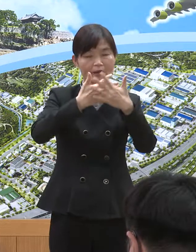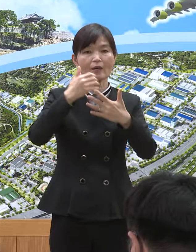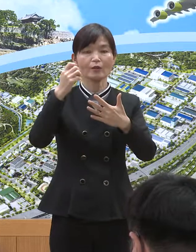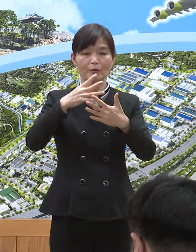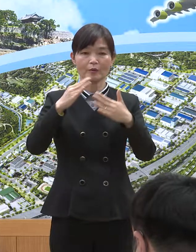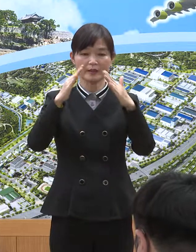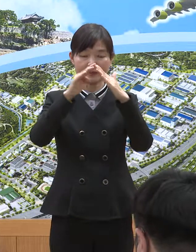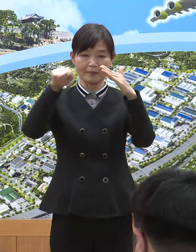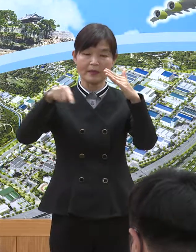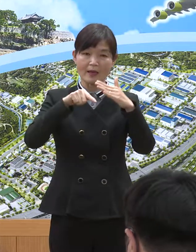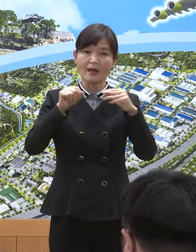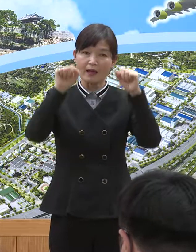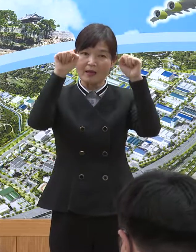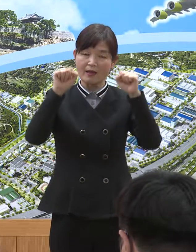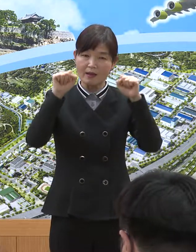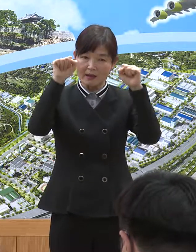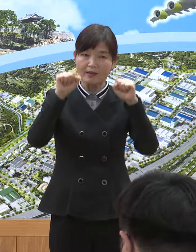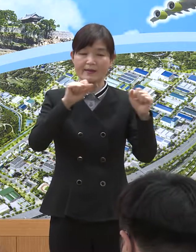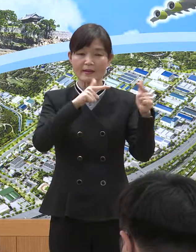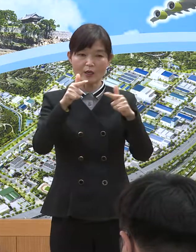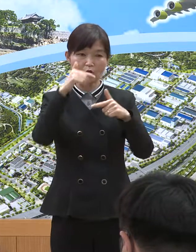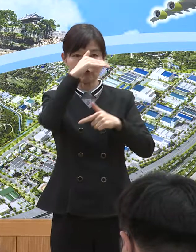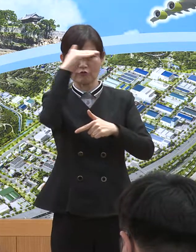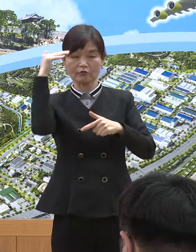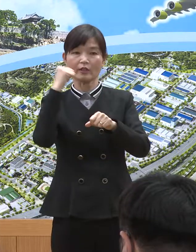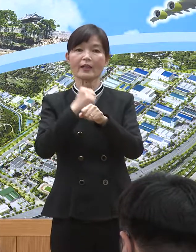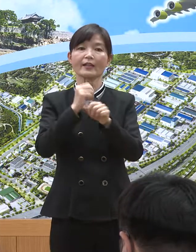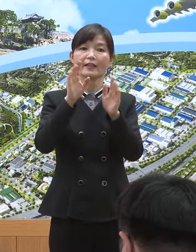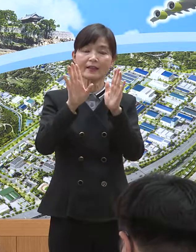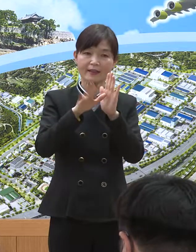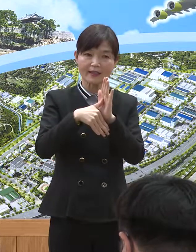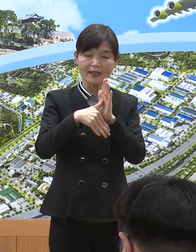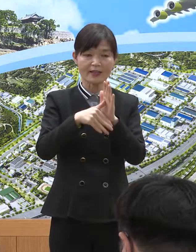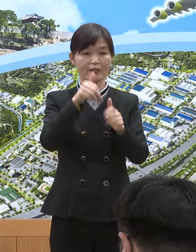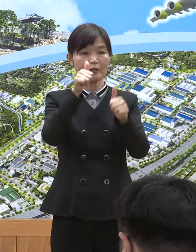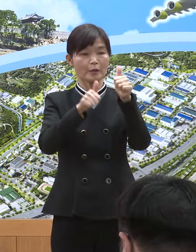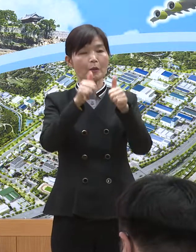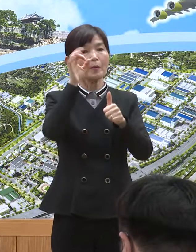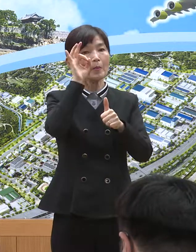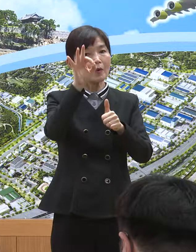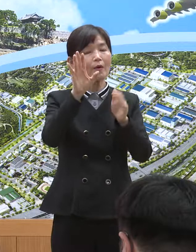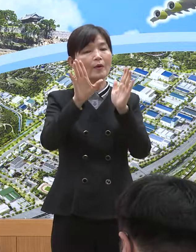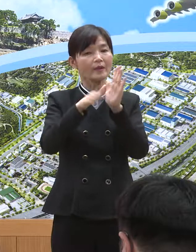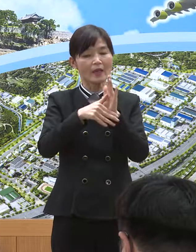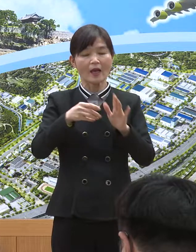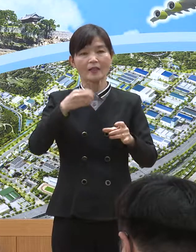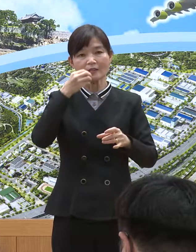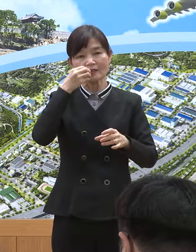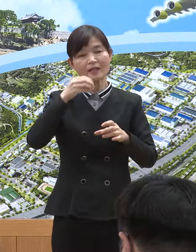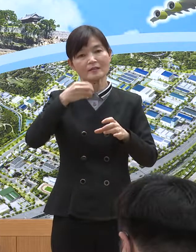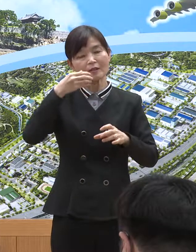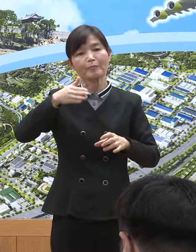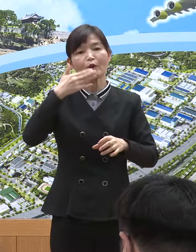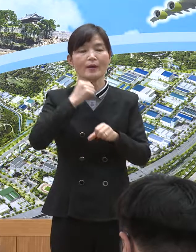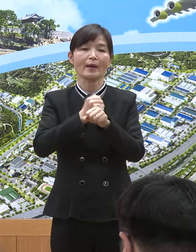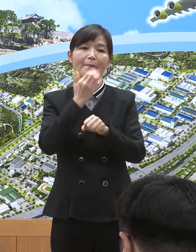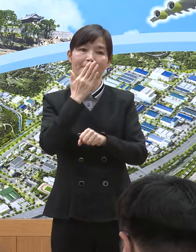실내 스포츠 관람장 등에서 상영 및 경기 관람 중 취식이 가능합니다.